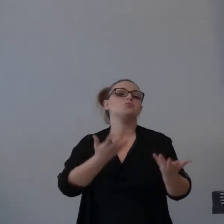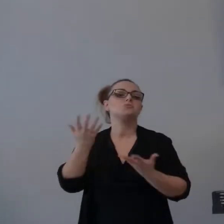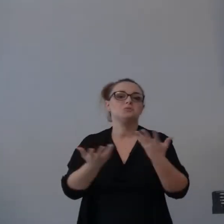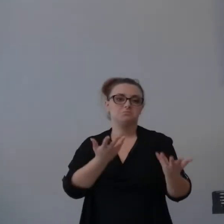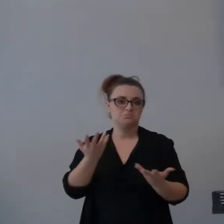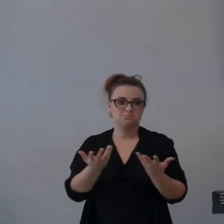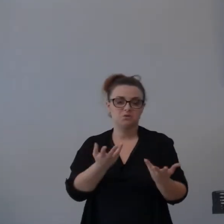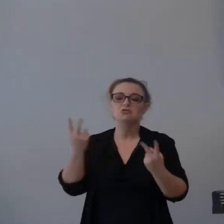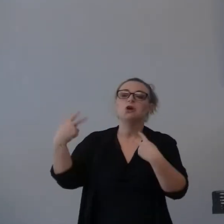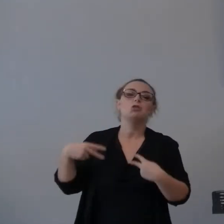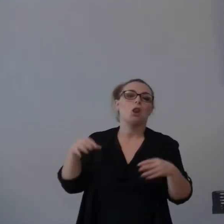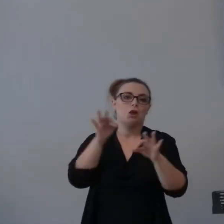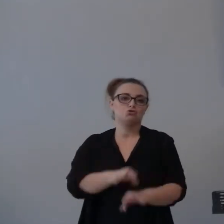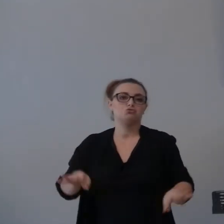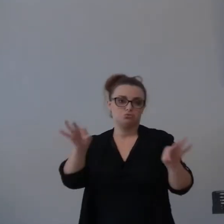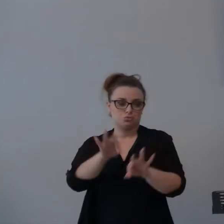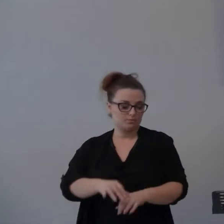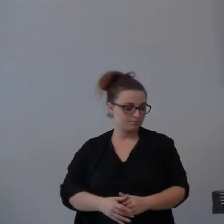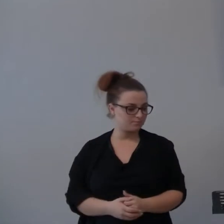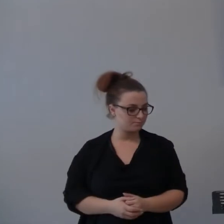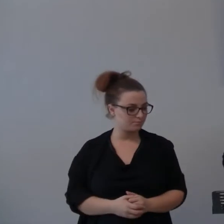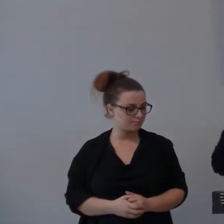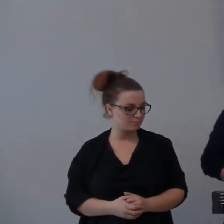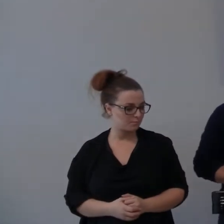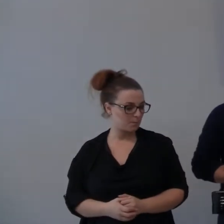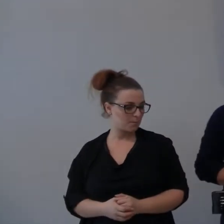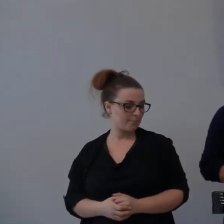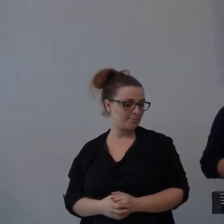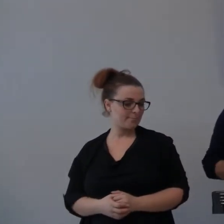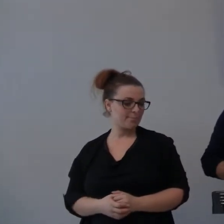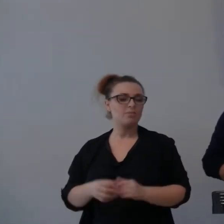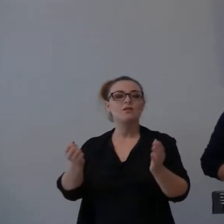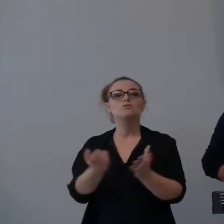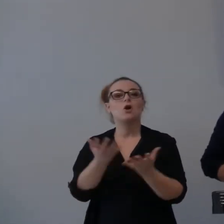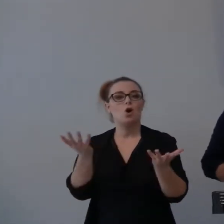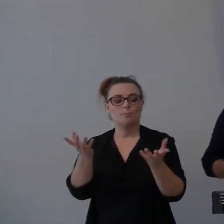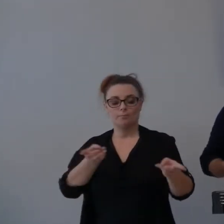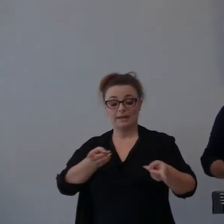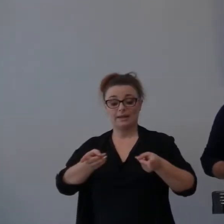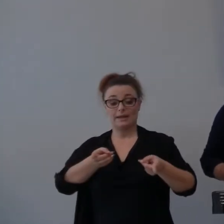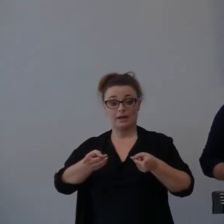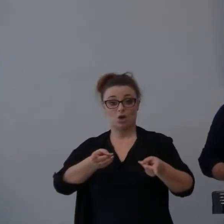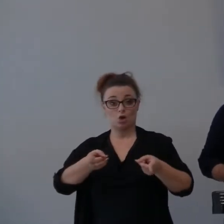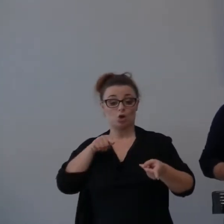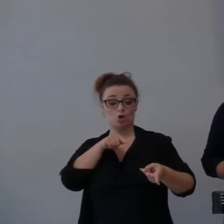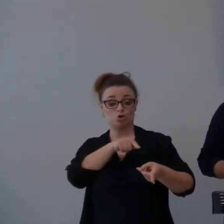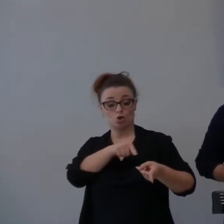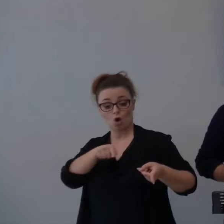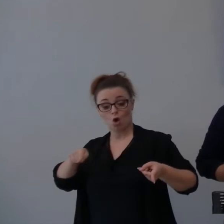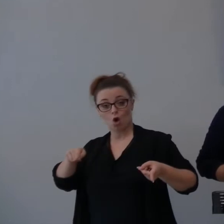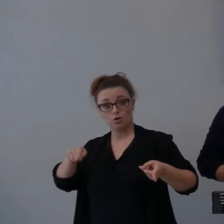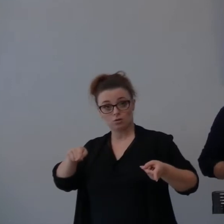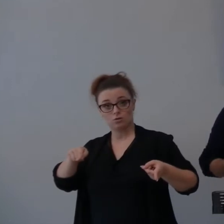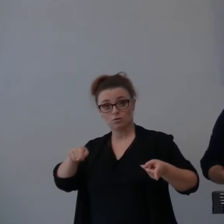E quindi quello che è emerso è che durante tutto questo periodo l'ira di Dio era sul